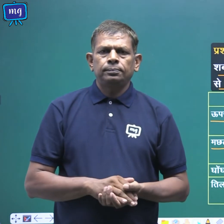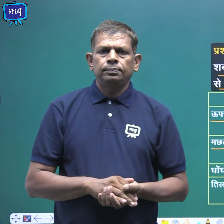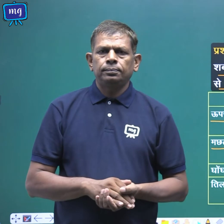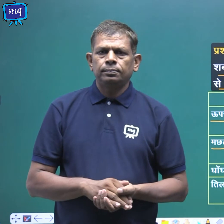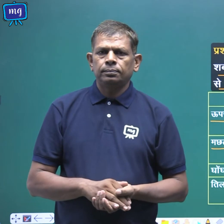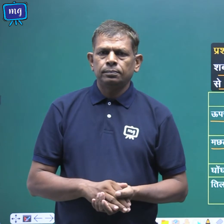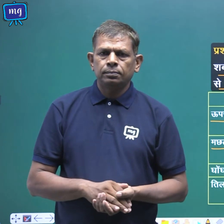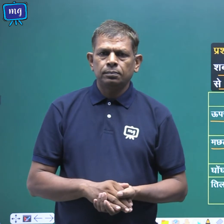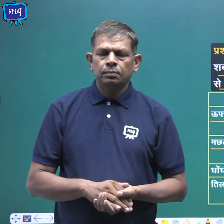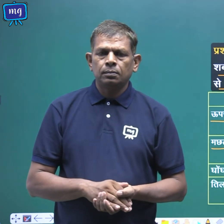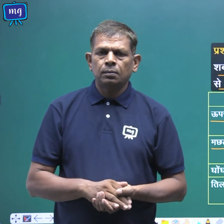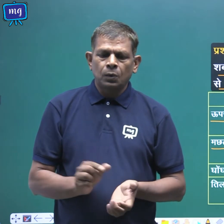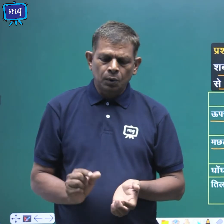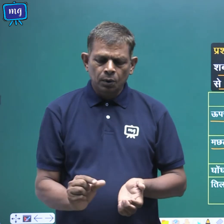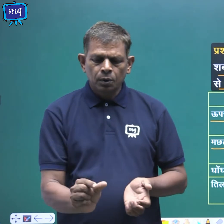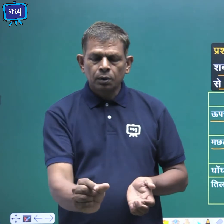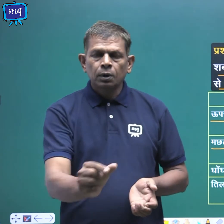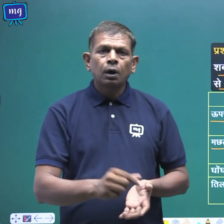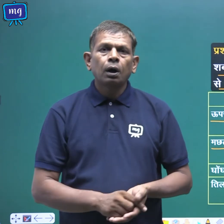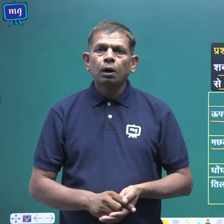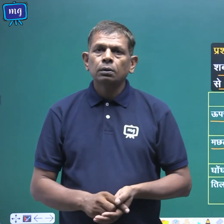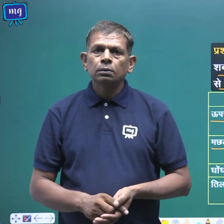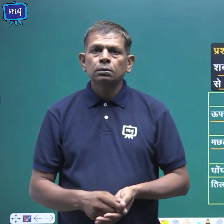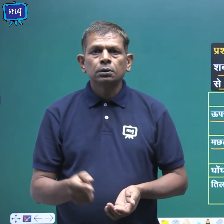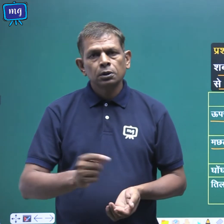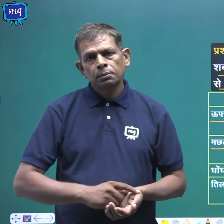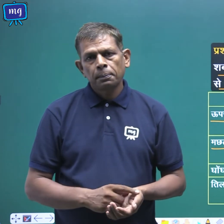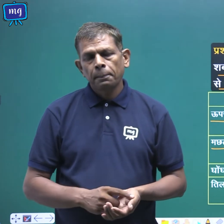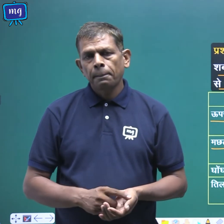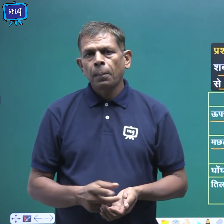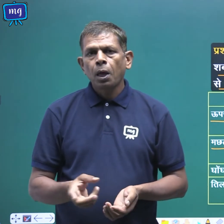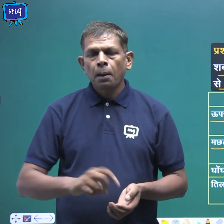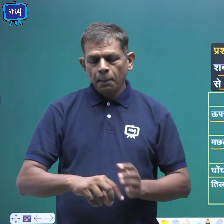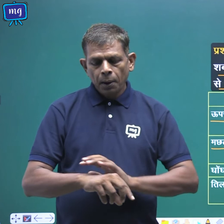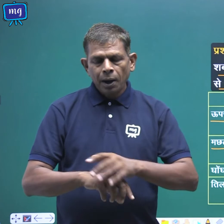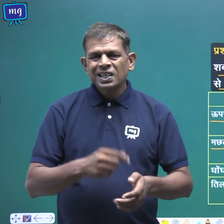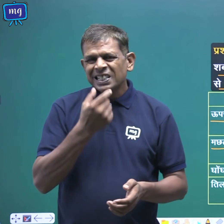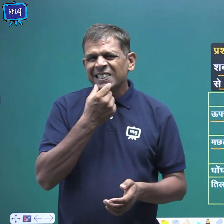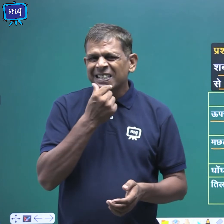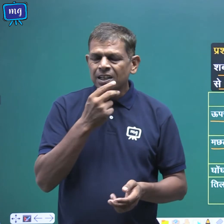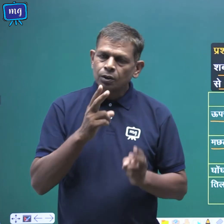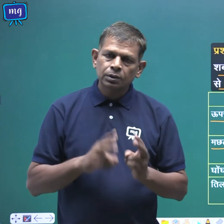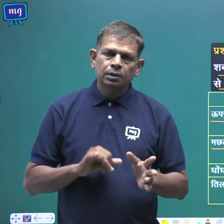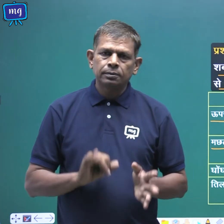तिल चट्टा इसमें बाहिये कंकाल होता है